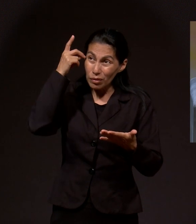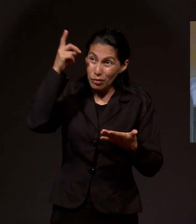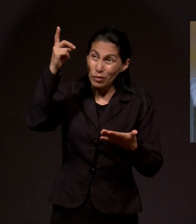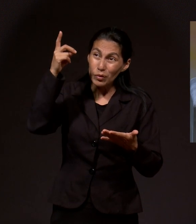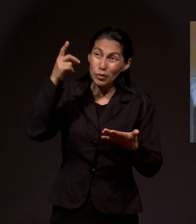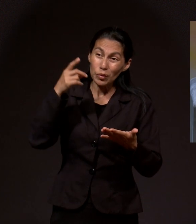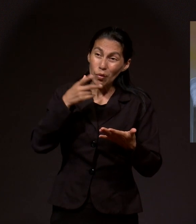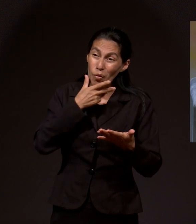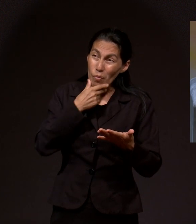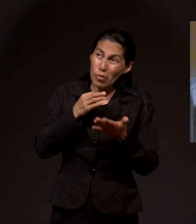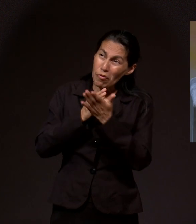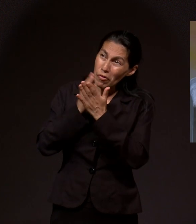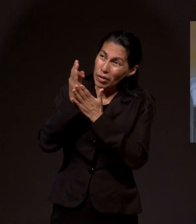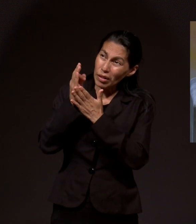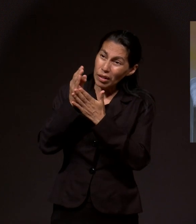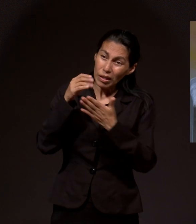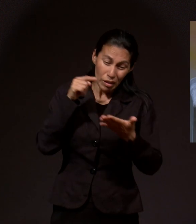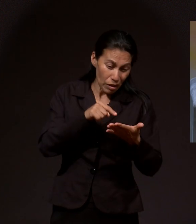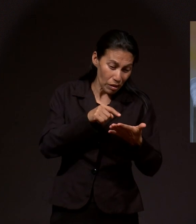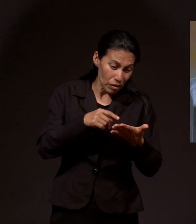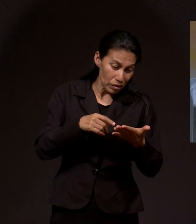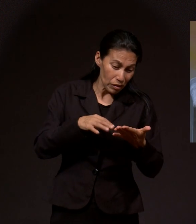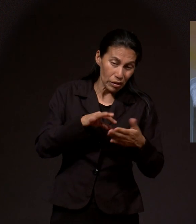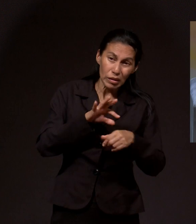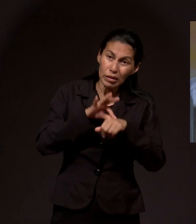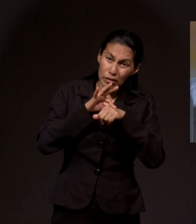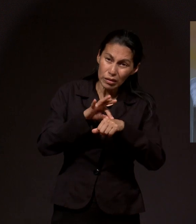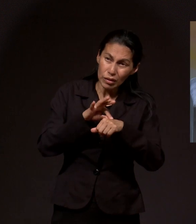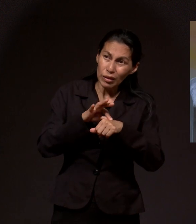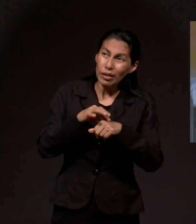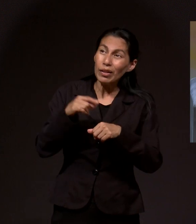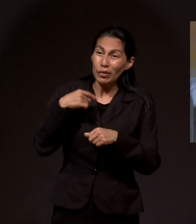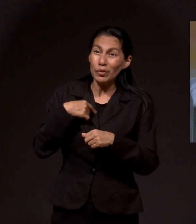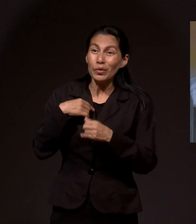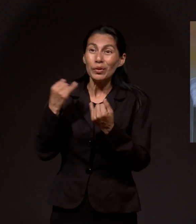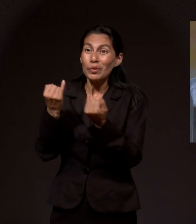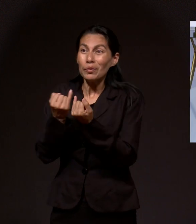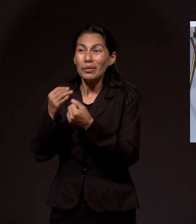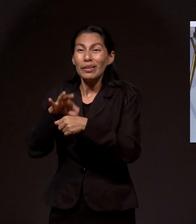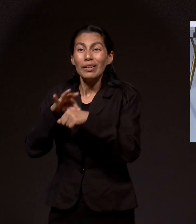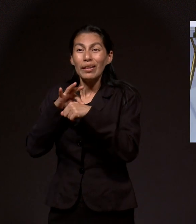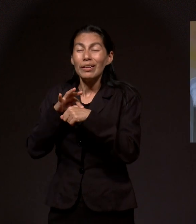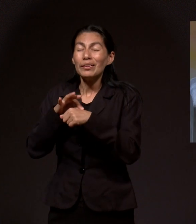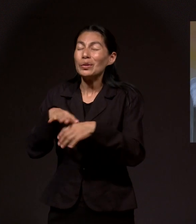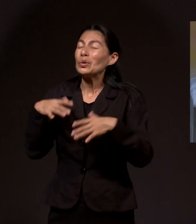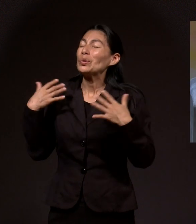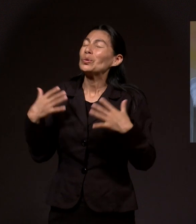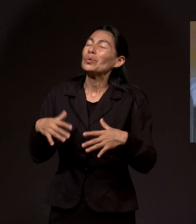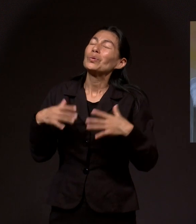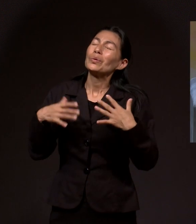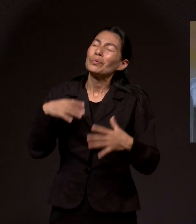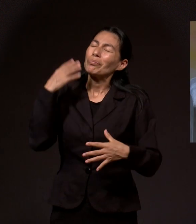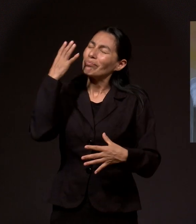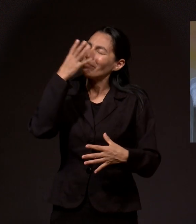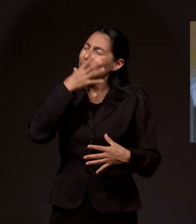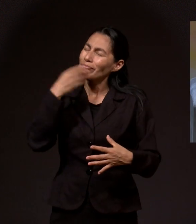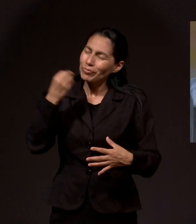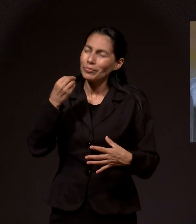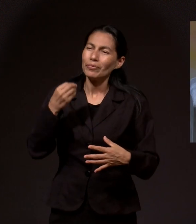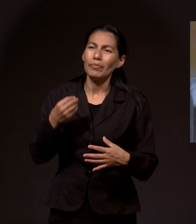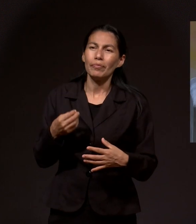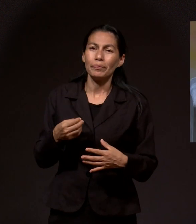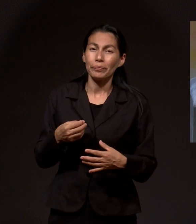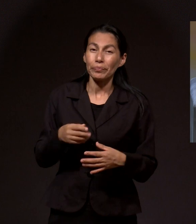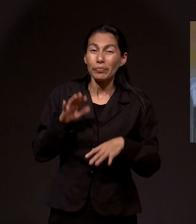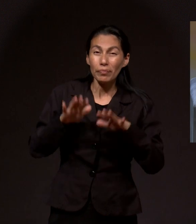es porque, como usted mencionaba al inicio, Dios no hace excepción de personas. No importa qué tipo de personas